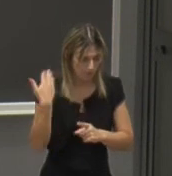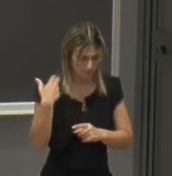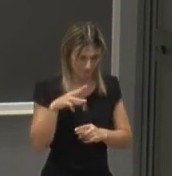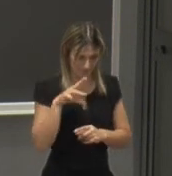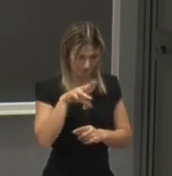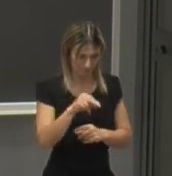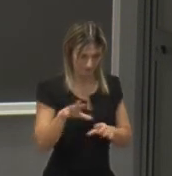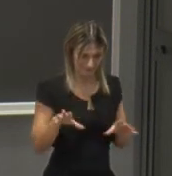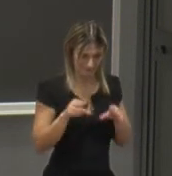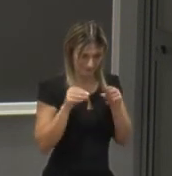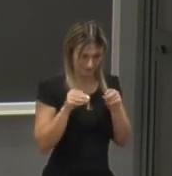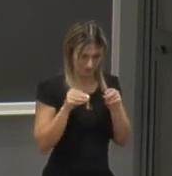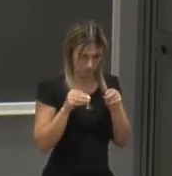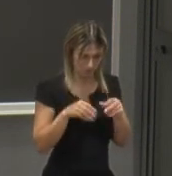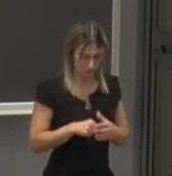che vi dicevo all'inizio